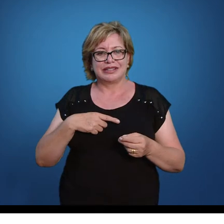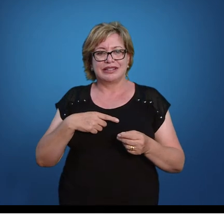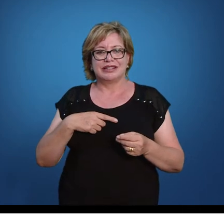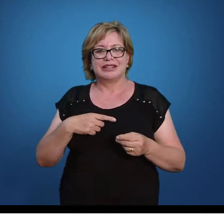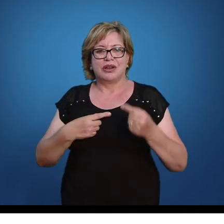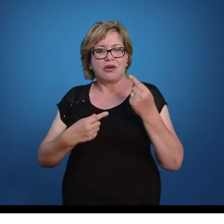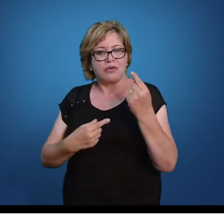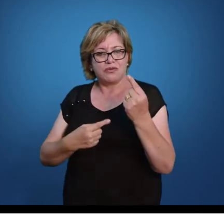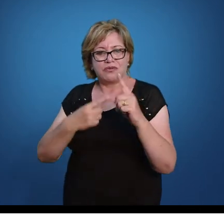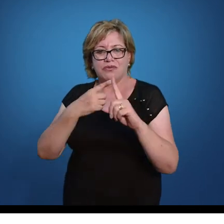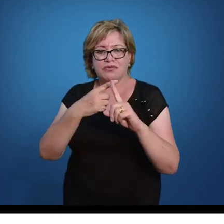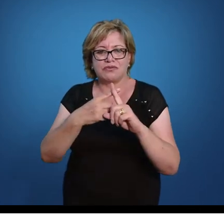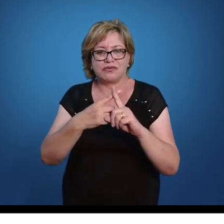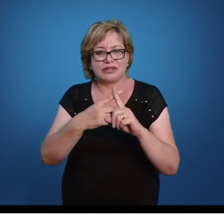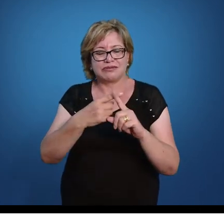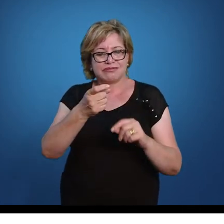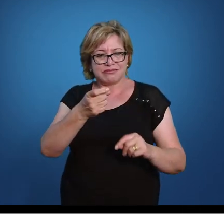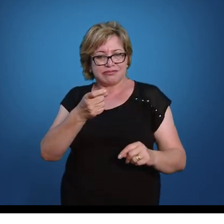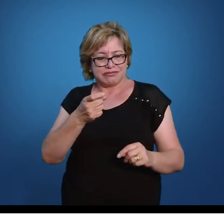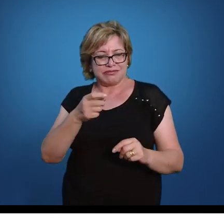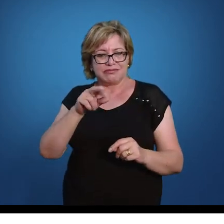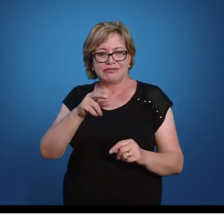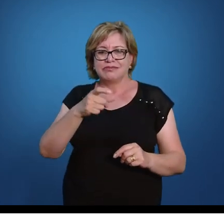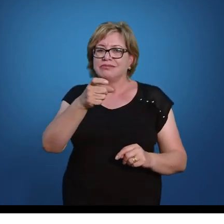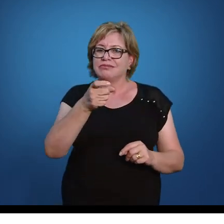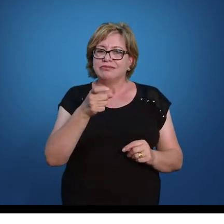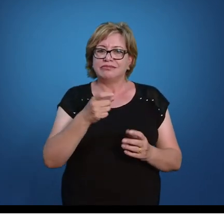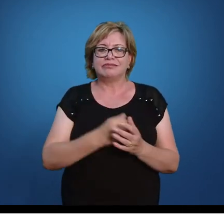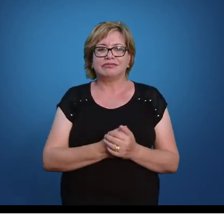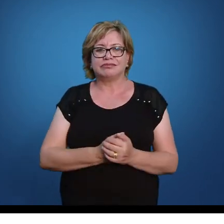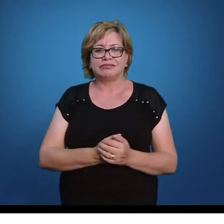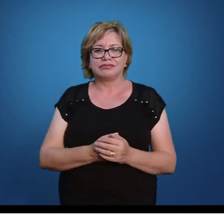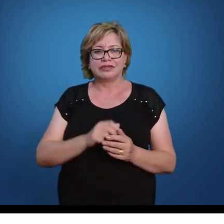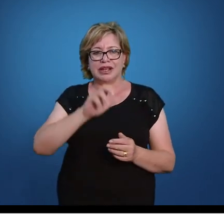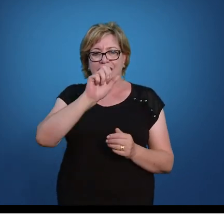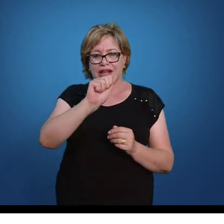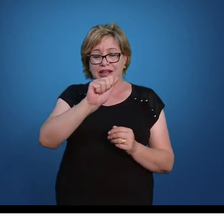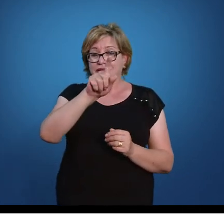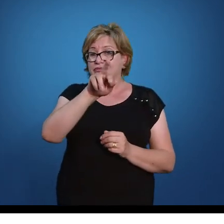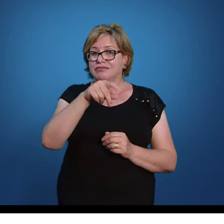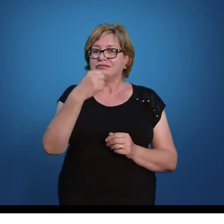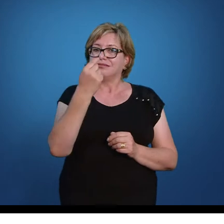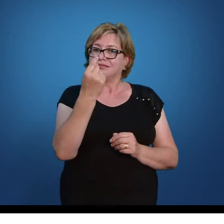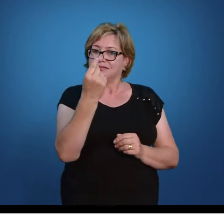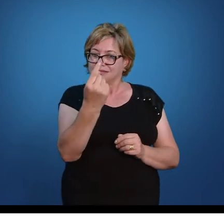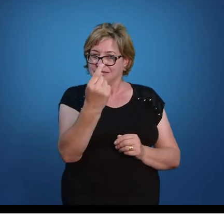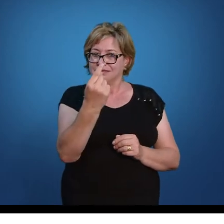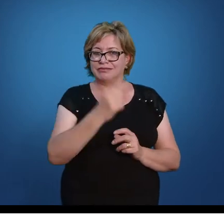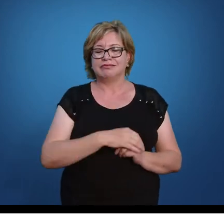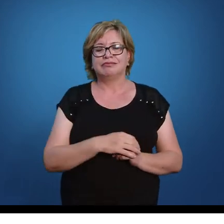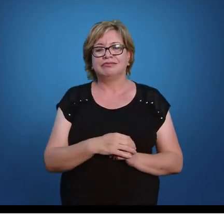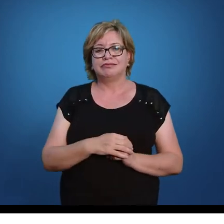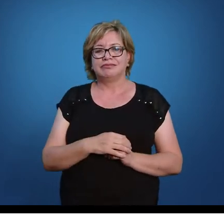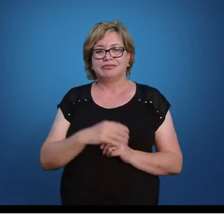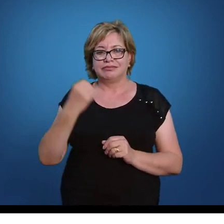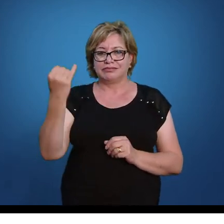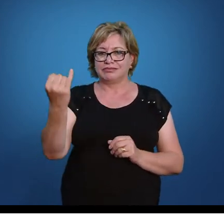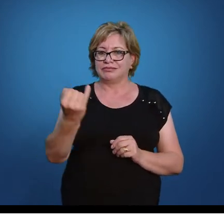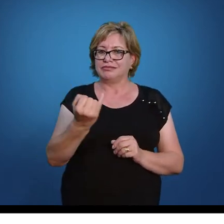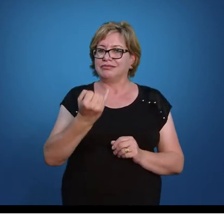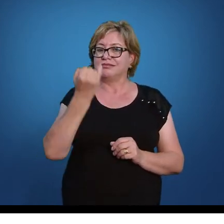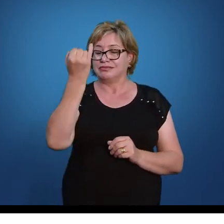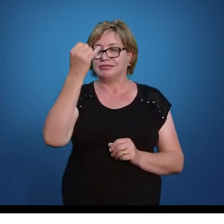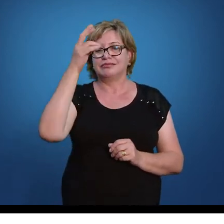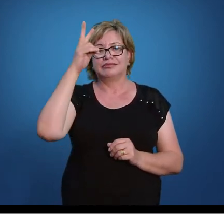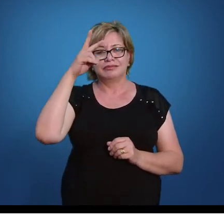vezes X que dá o próprio X. Por isso que a gente omite ele. Então, meu A vale 1. Isso é importante também que